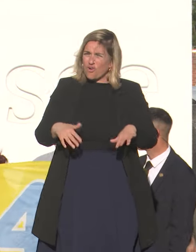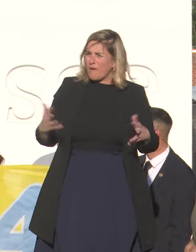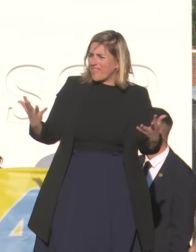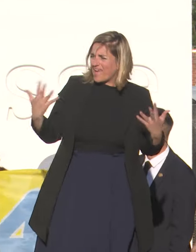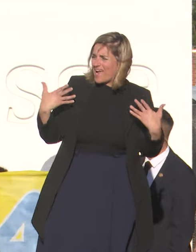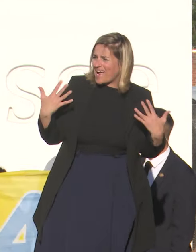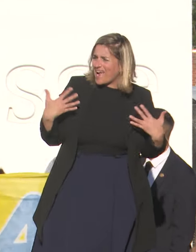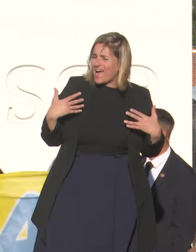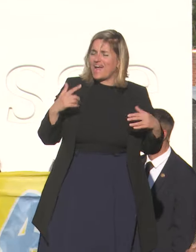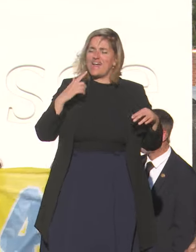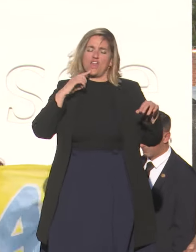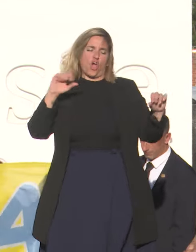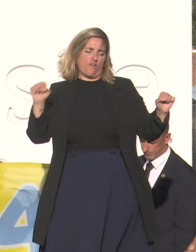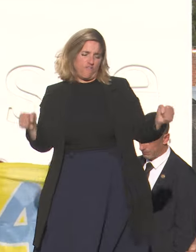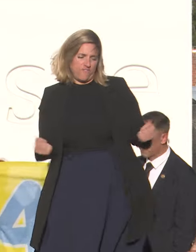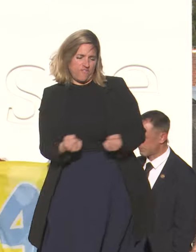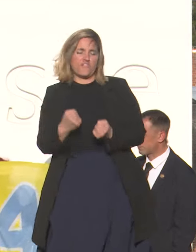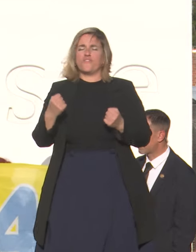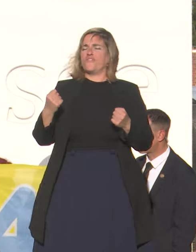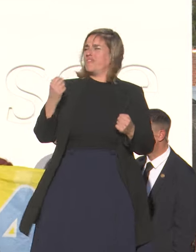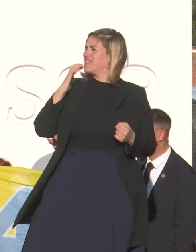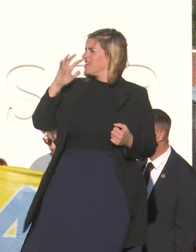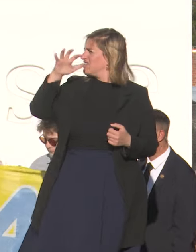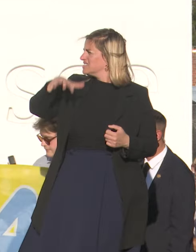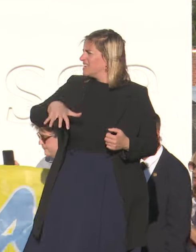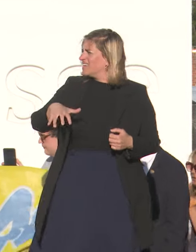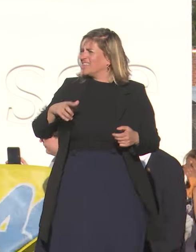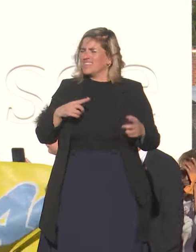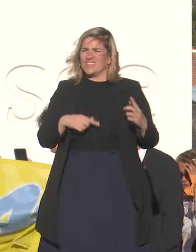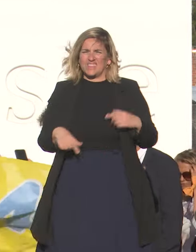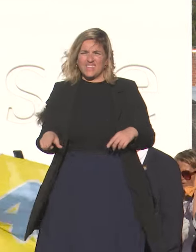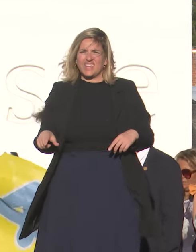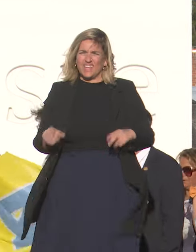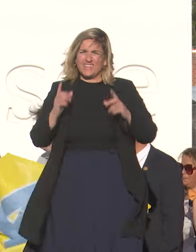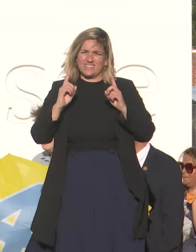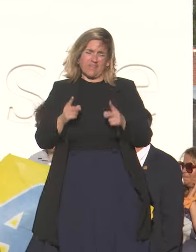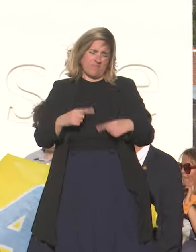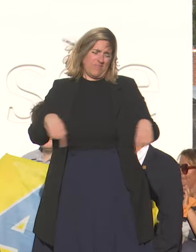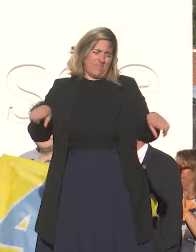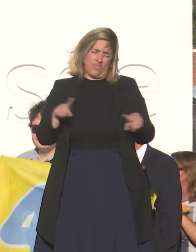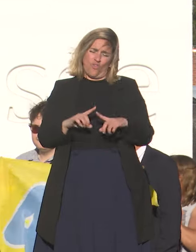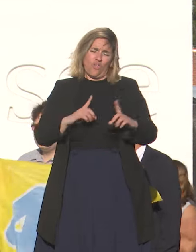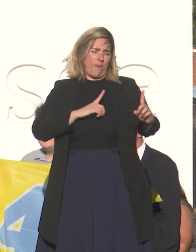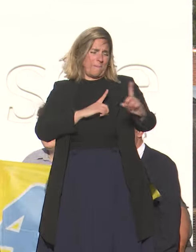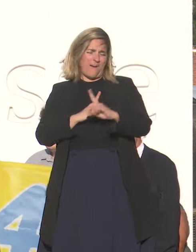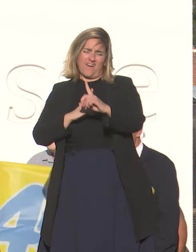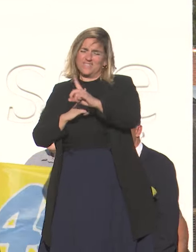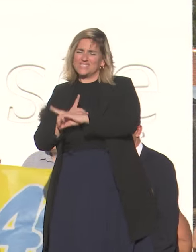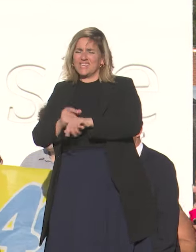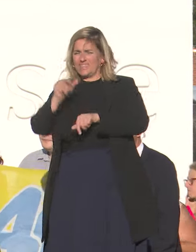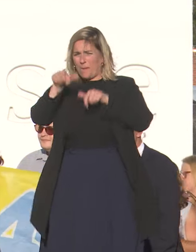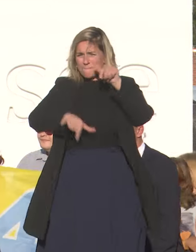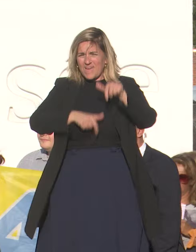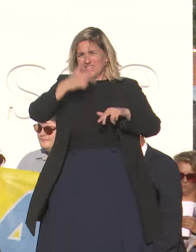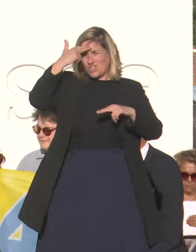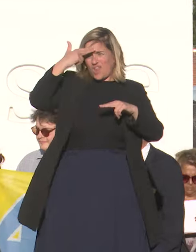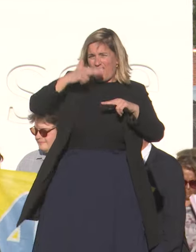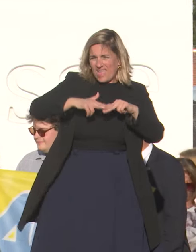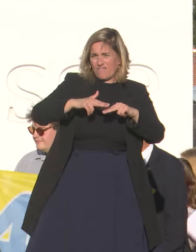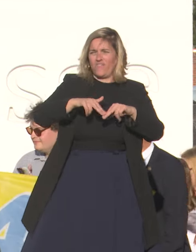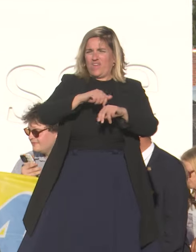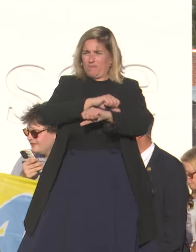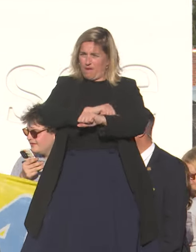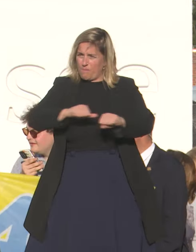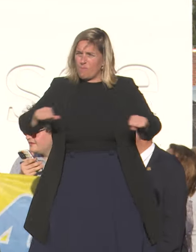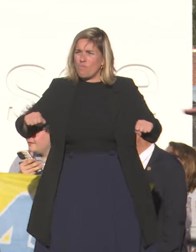acondicionado central tanto para frío como para calor. O sea que todos nuestros pacientes van a poder